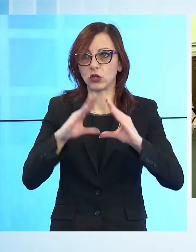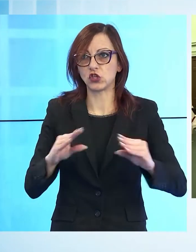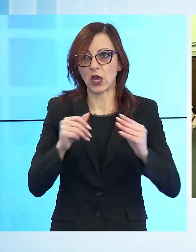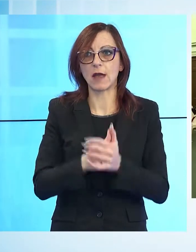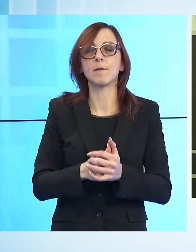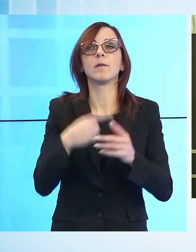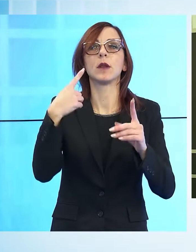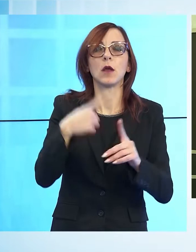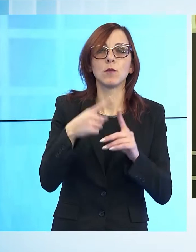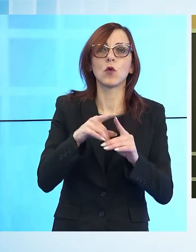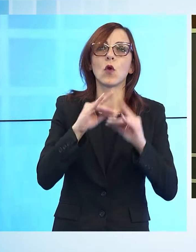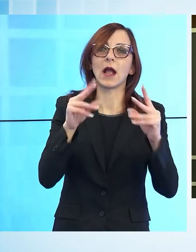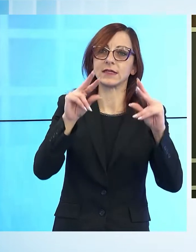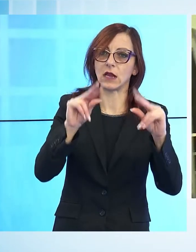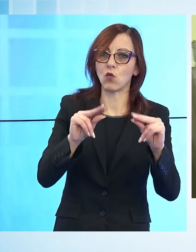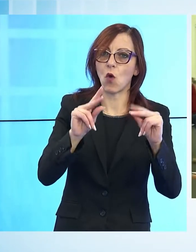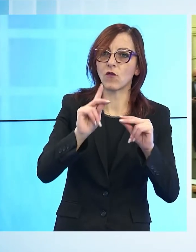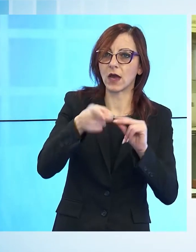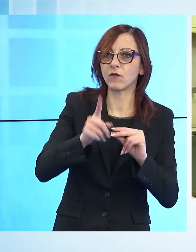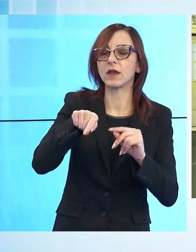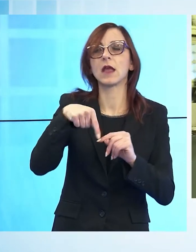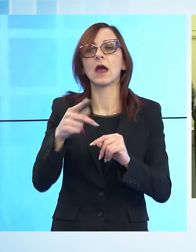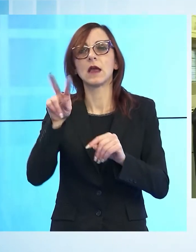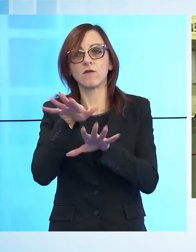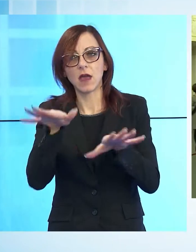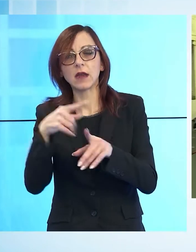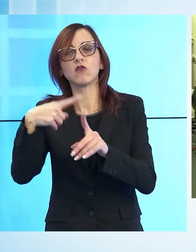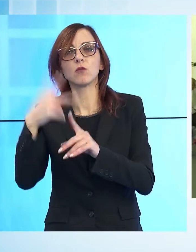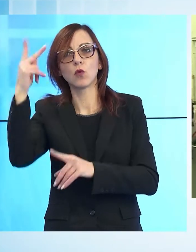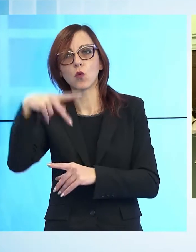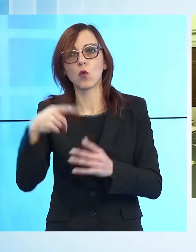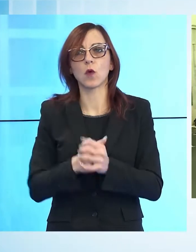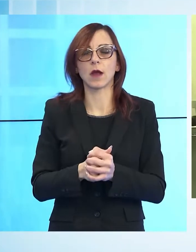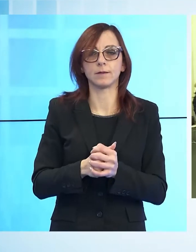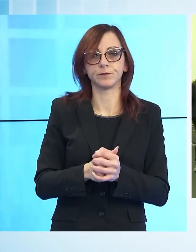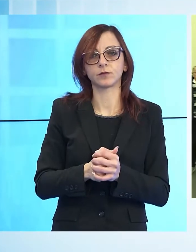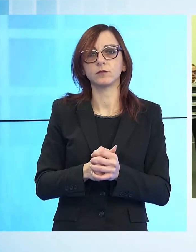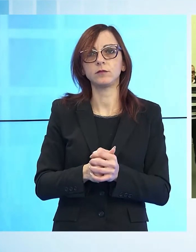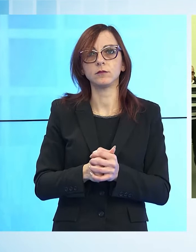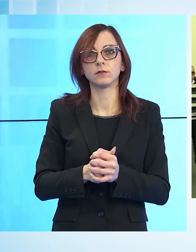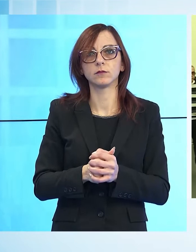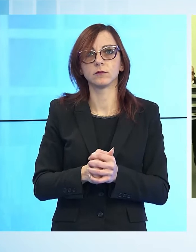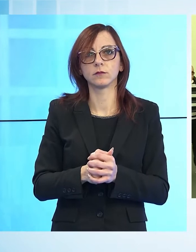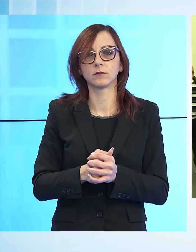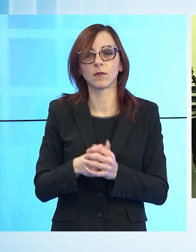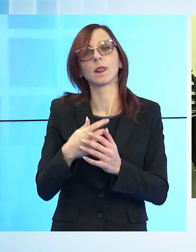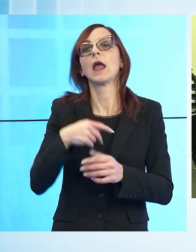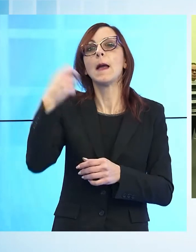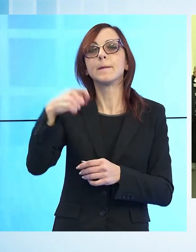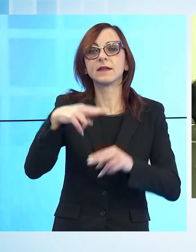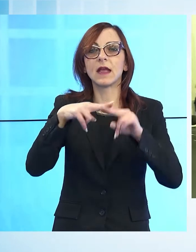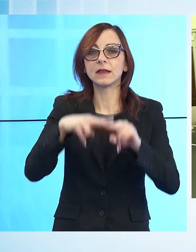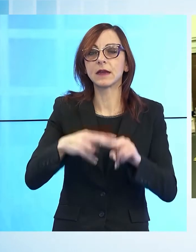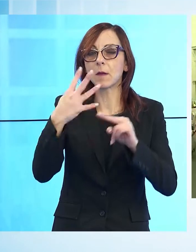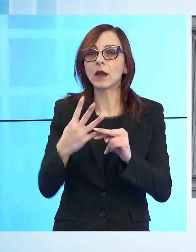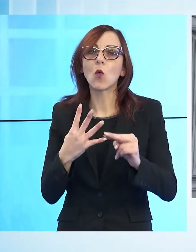Garfagnana e di Viareggio. Il Consiglio provinciale, eletto su base proporzionale, si rinnova ogni due anni, a differenza del Presidente che resta in carica